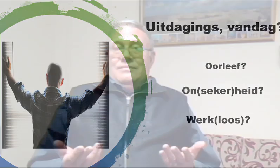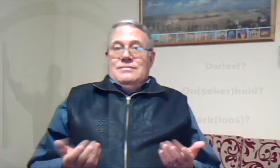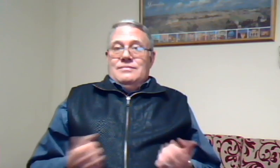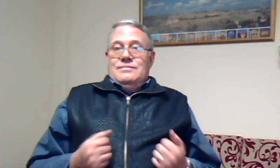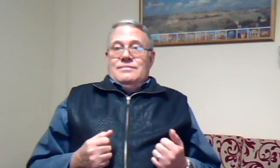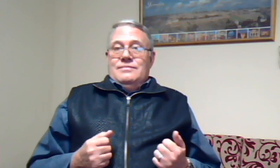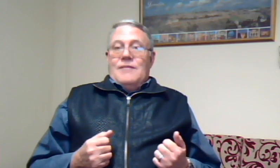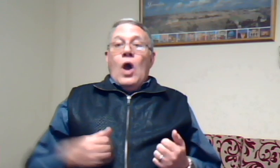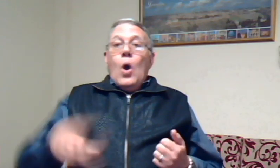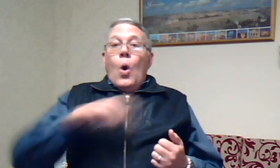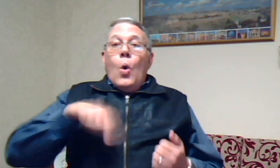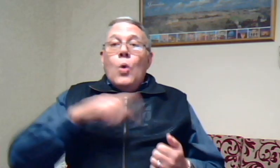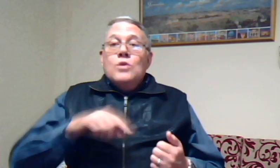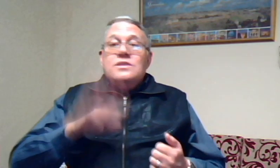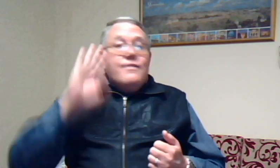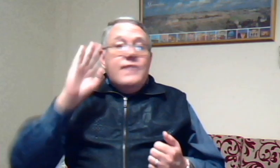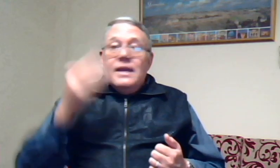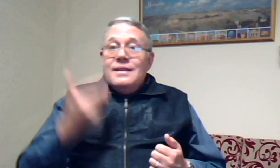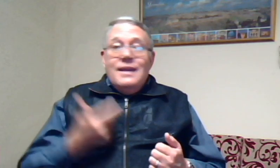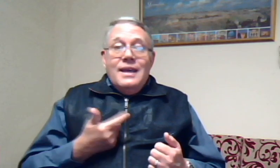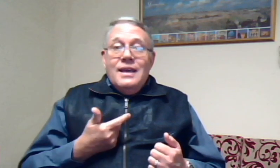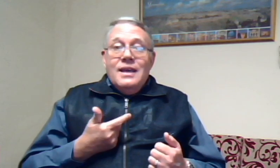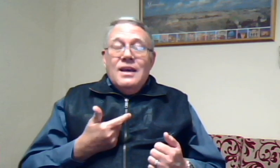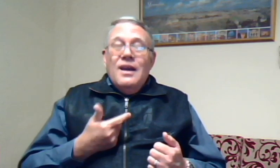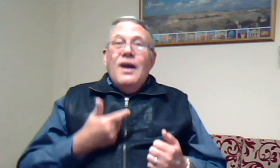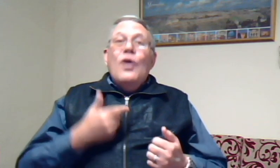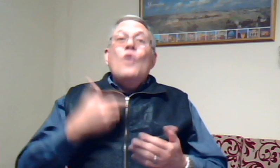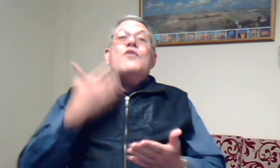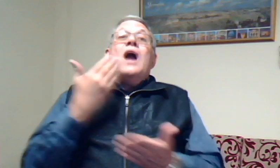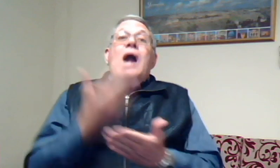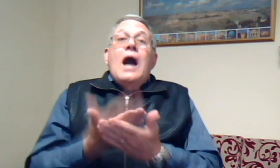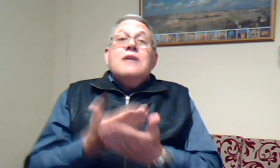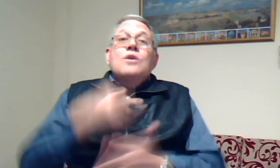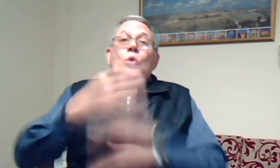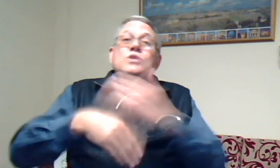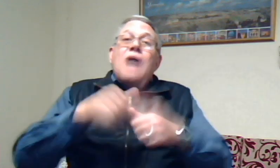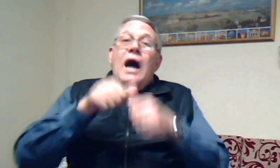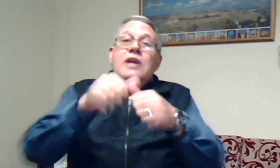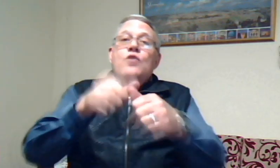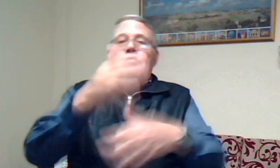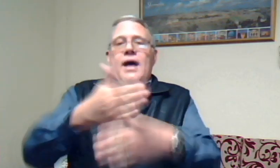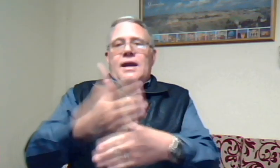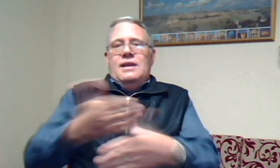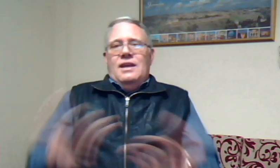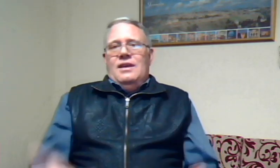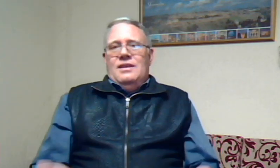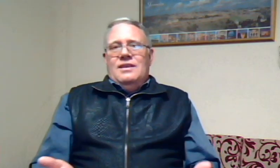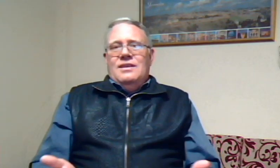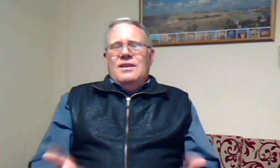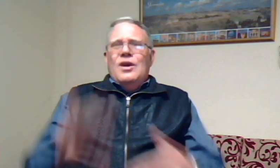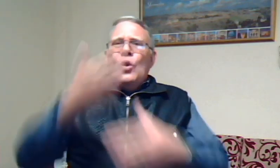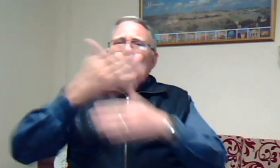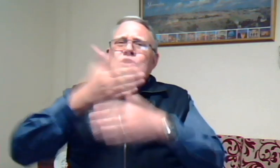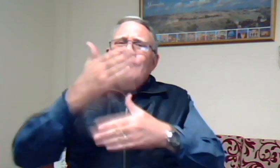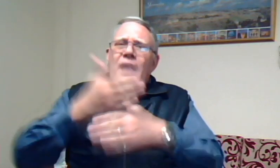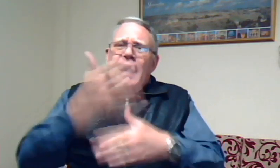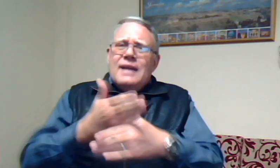ons weet nie of kan ons anhou anhou werk ons werk